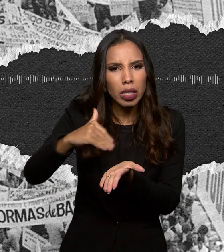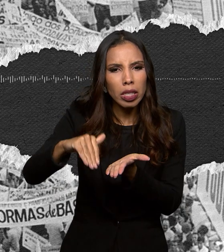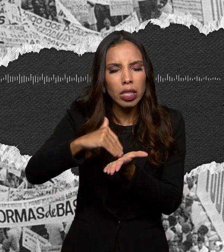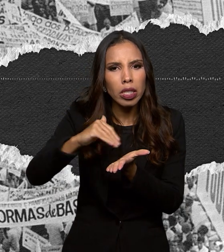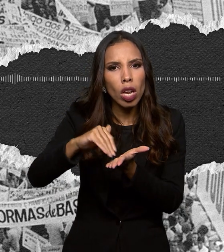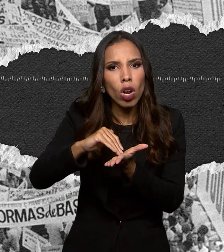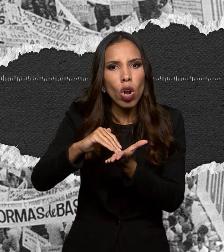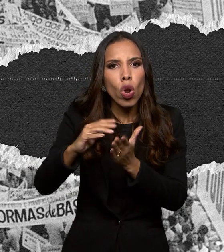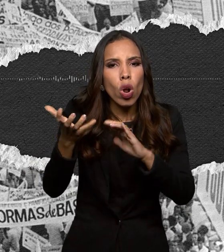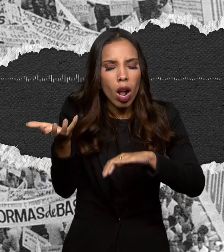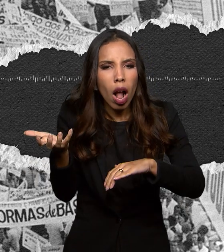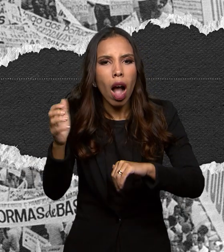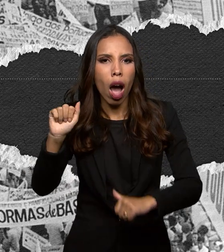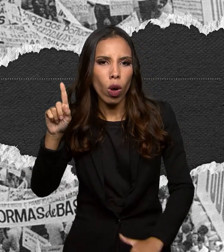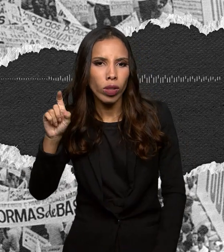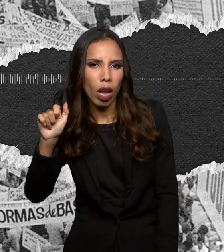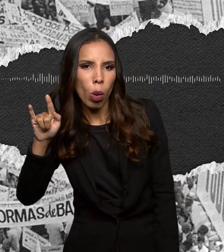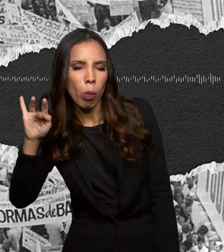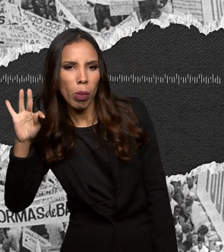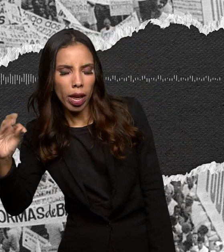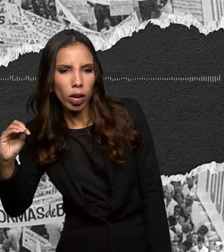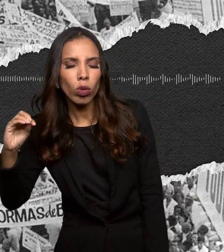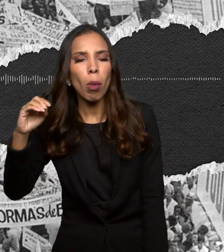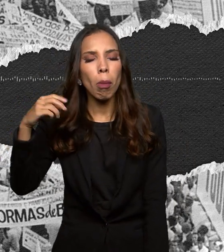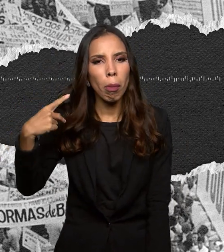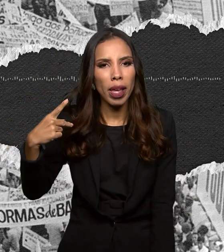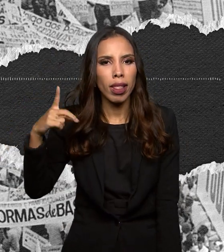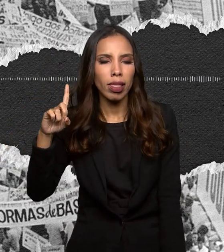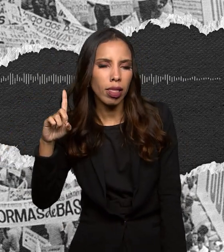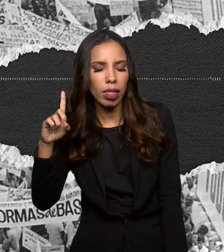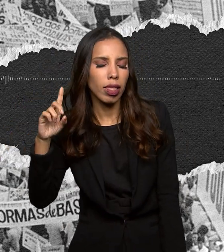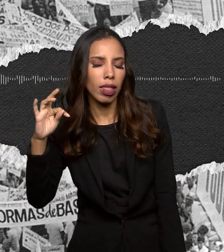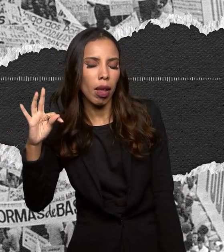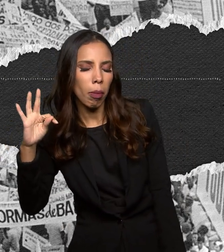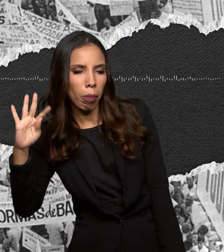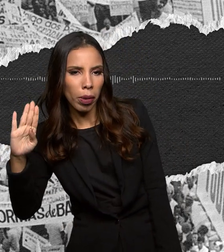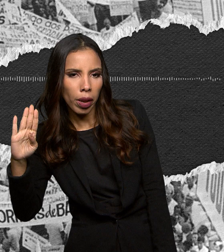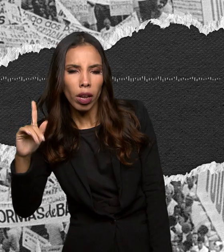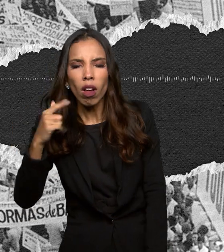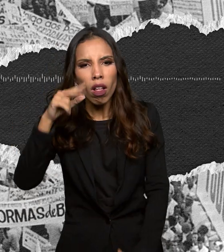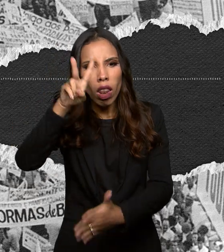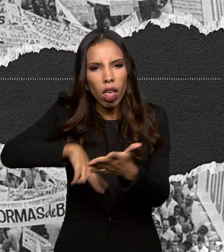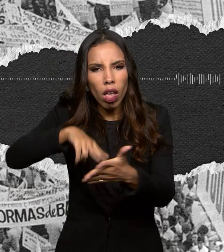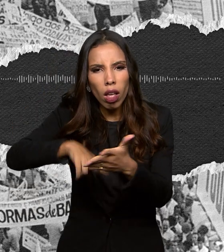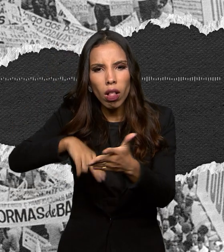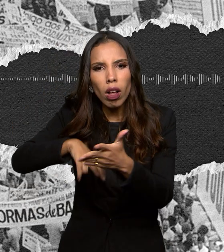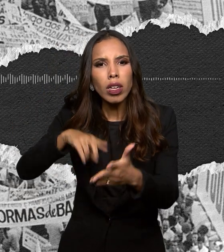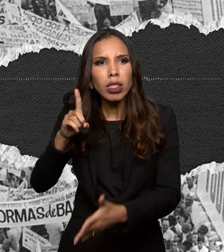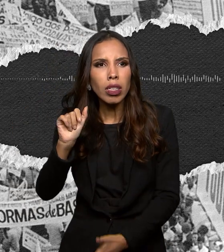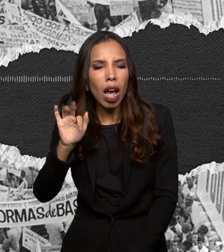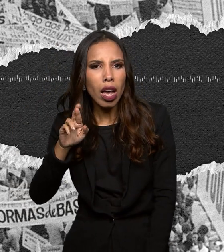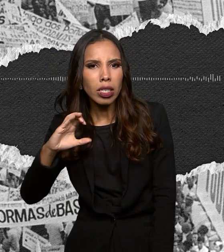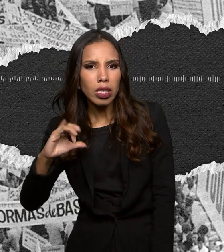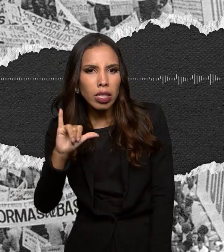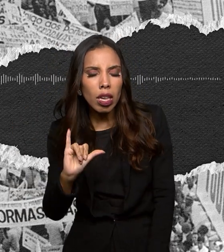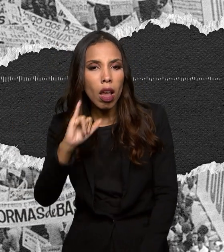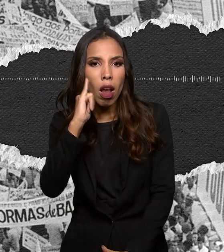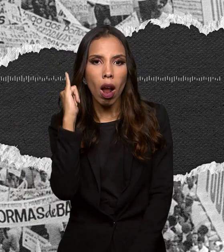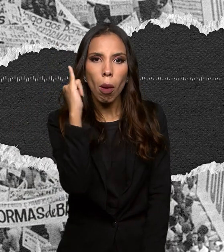Adalberto Sena, do PTB. Ele até leu a mensagem do ministro-chefe da Casa Civil, Darcy Ribeiro, para avisar que o presidente estava no Brasil